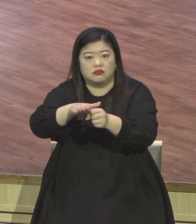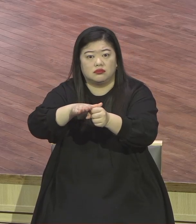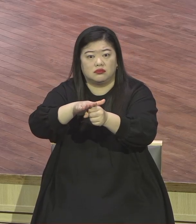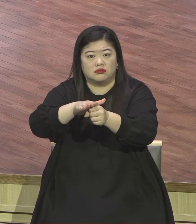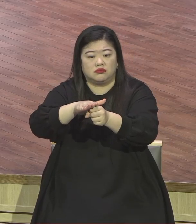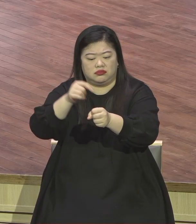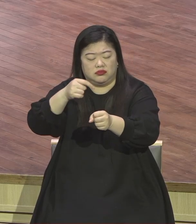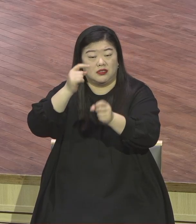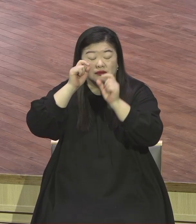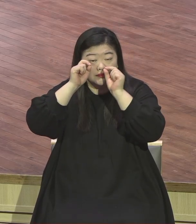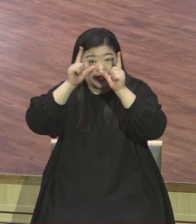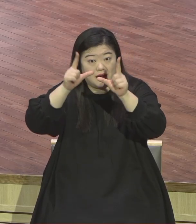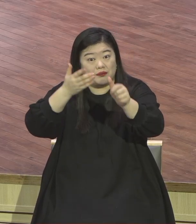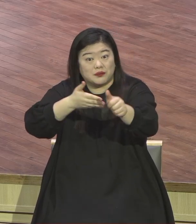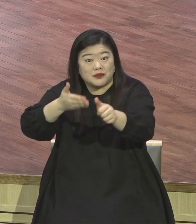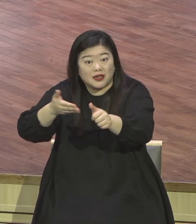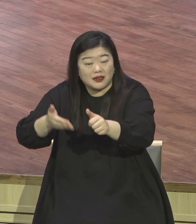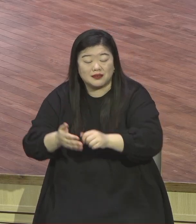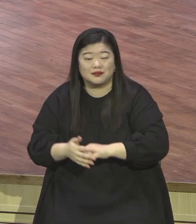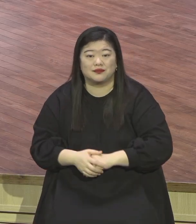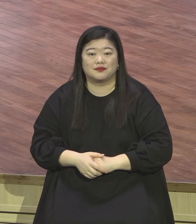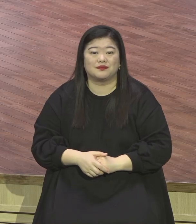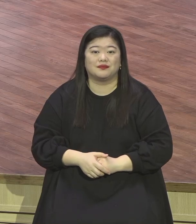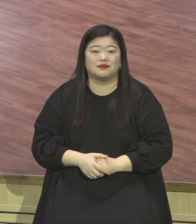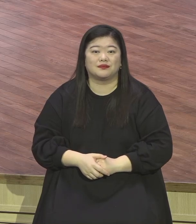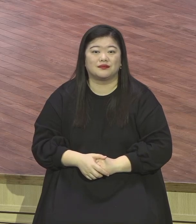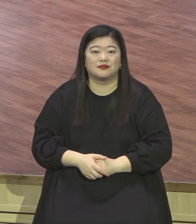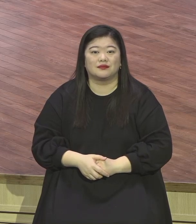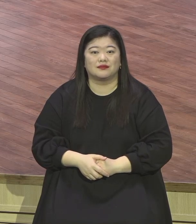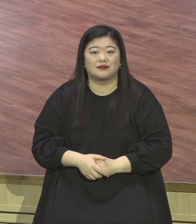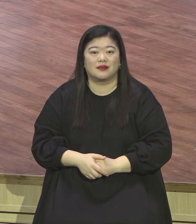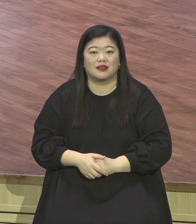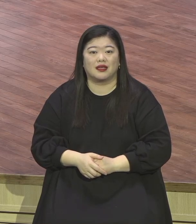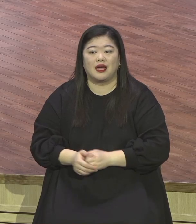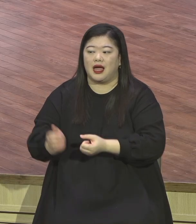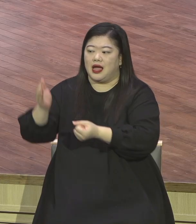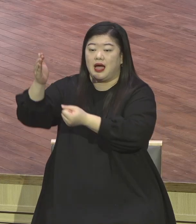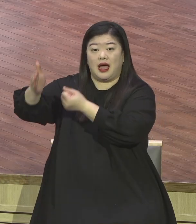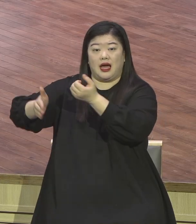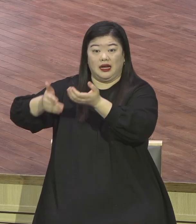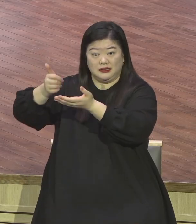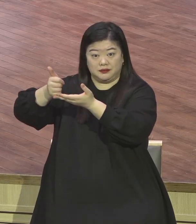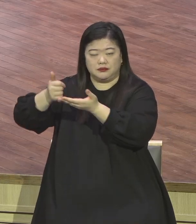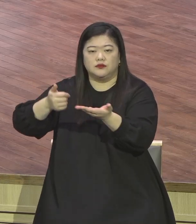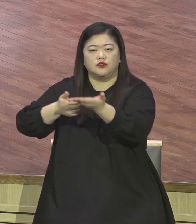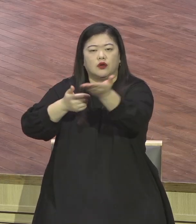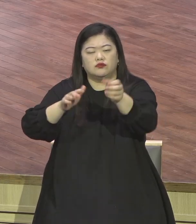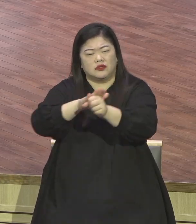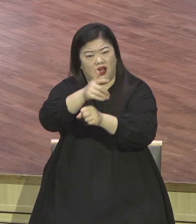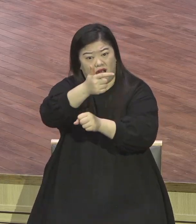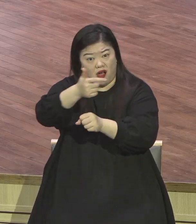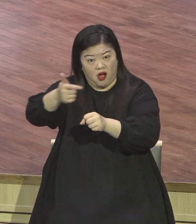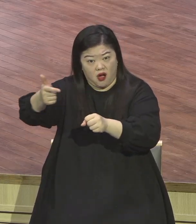은혜와 사랑을 받은 존재 그렇기 때문에 우리의 삶 모든 것이 하나님의 은약이